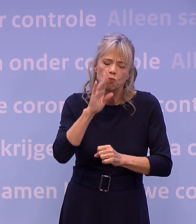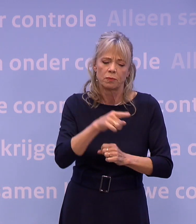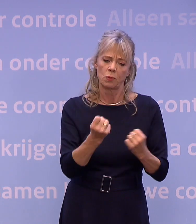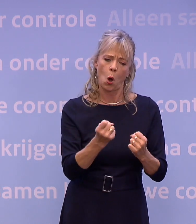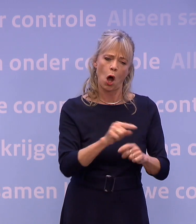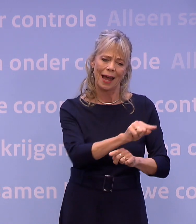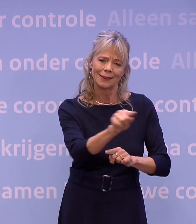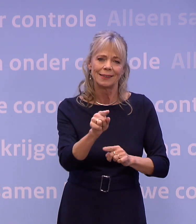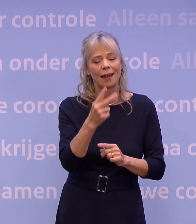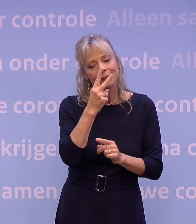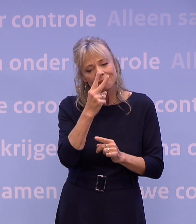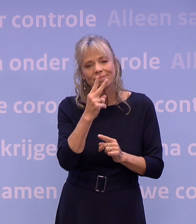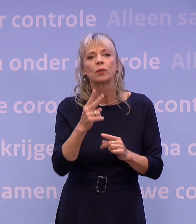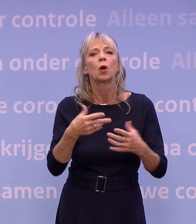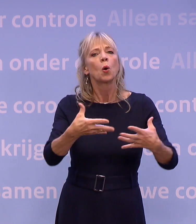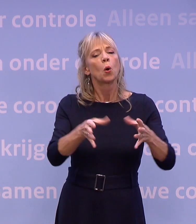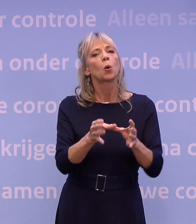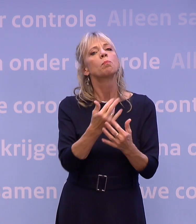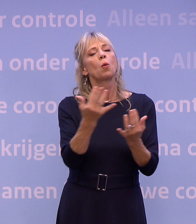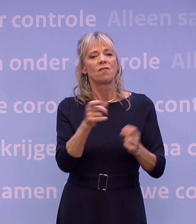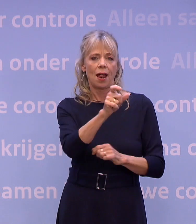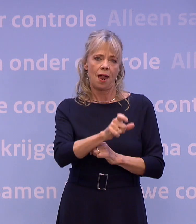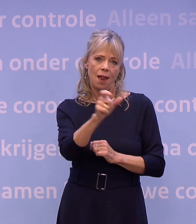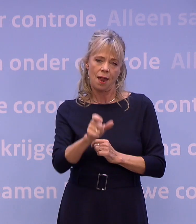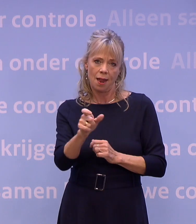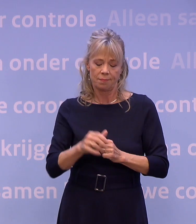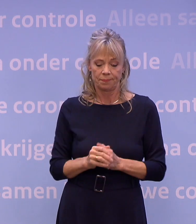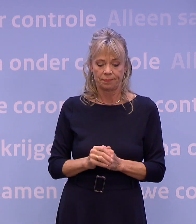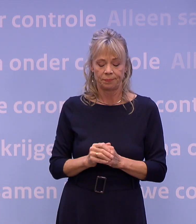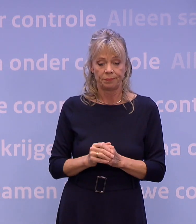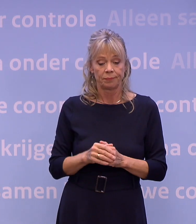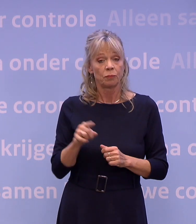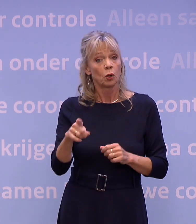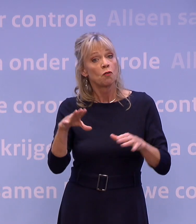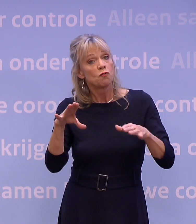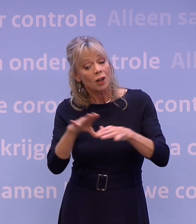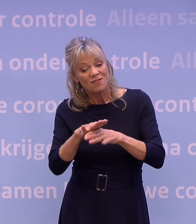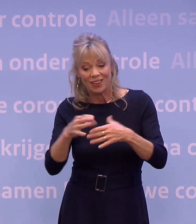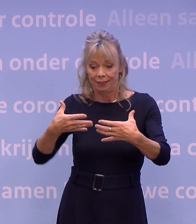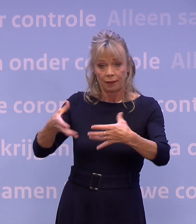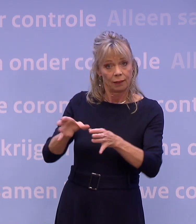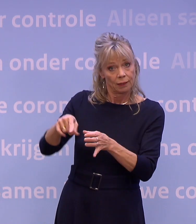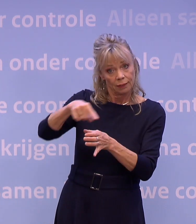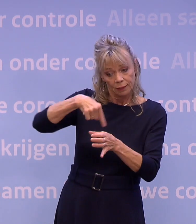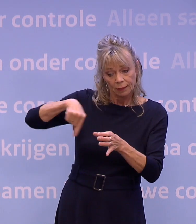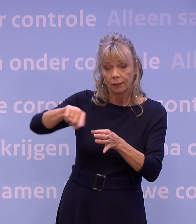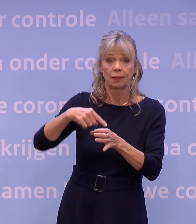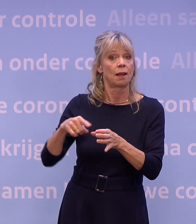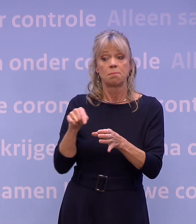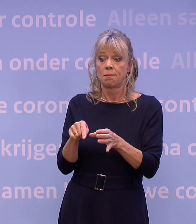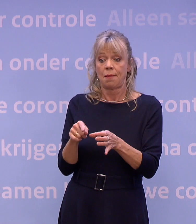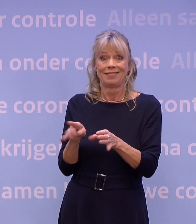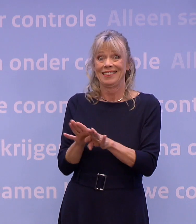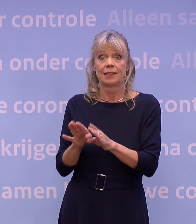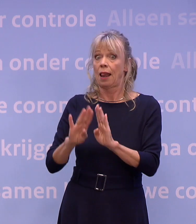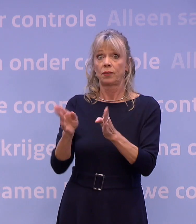naar de groepsgrootte te kijken. Voor vriendengroepen en andere gezelschappen die niet samen één huishouden zijn,